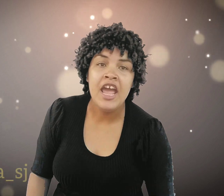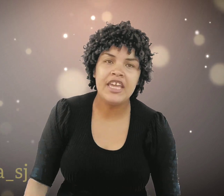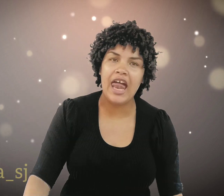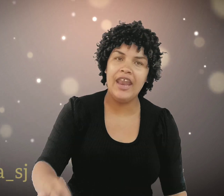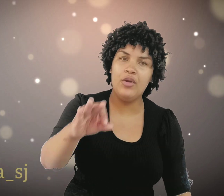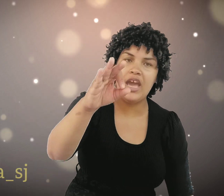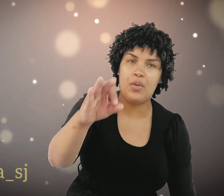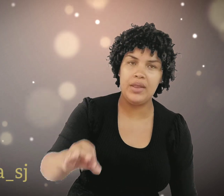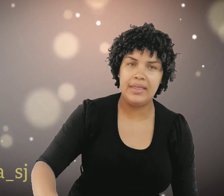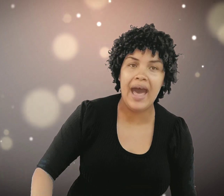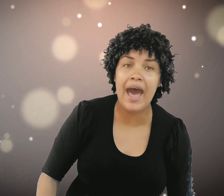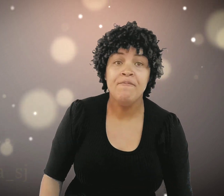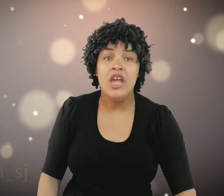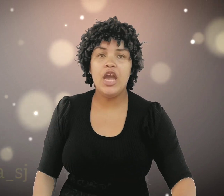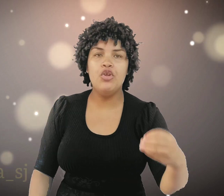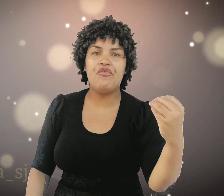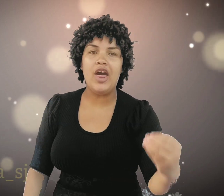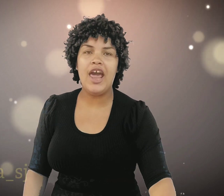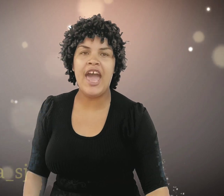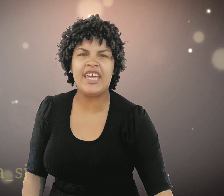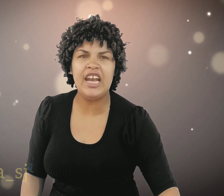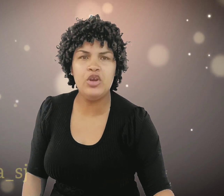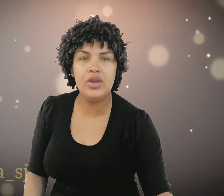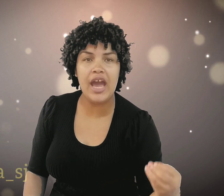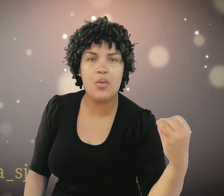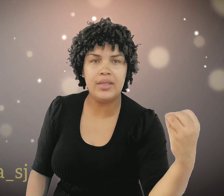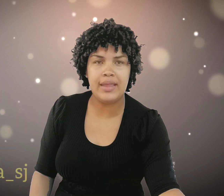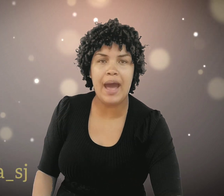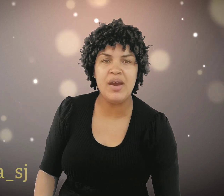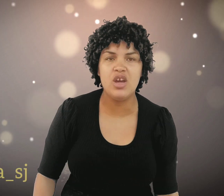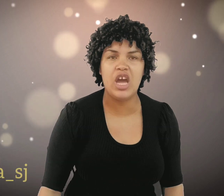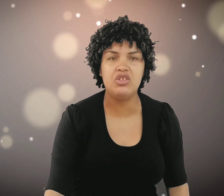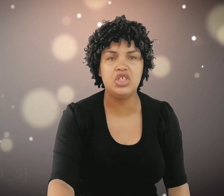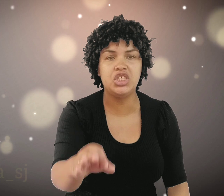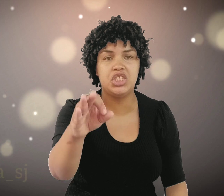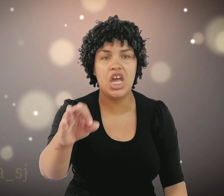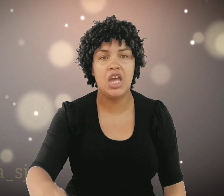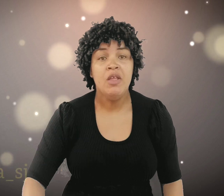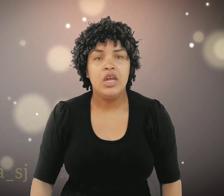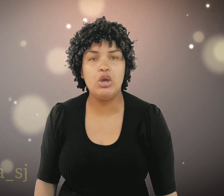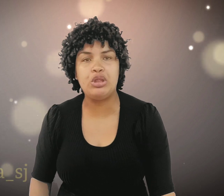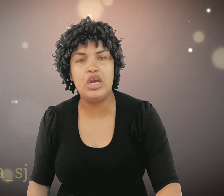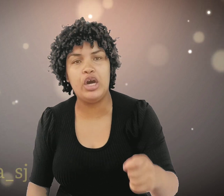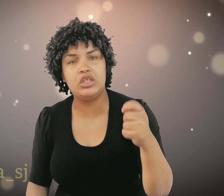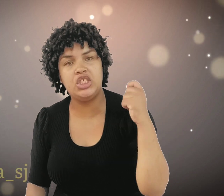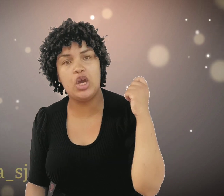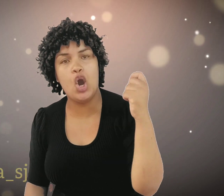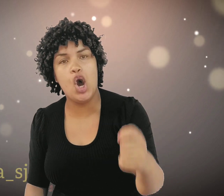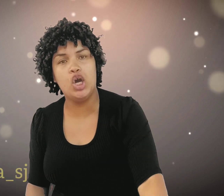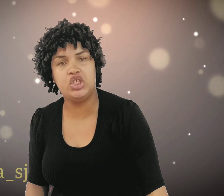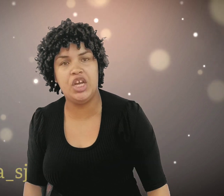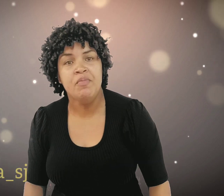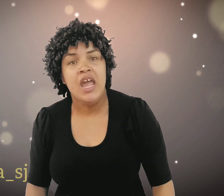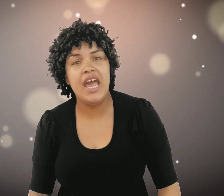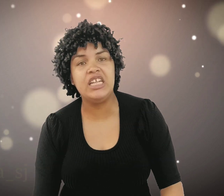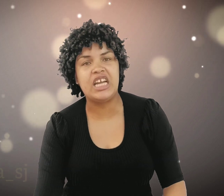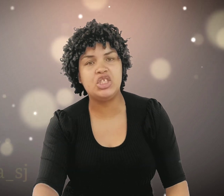Que ela não ia aguentar. Eu não falei. Que ele não ia aguentar. Mas eu quero te dizer. Que o Senhor chegou hoje. Ele está te